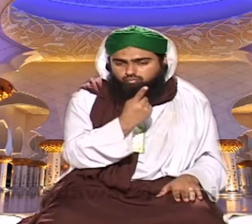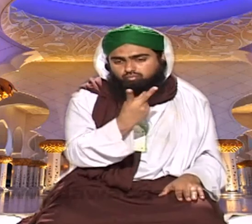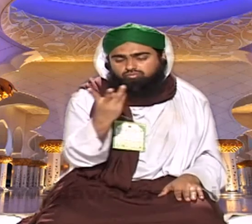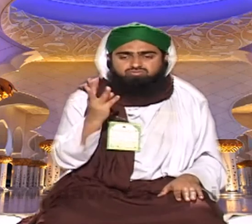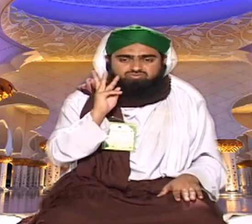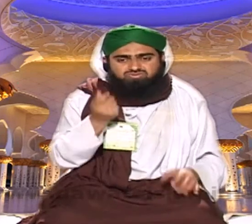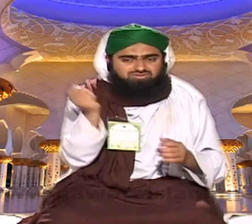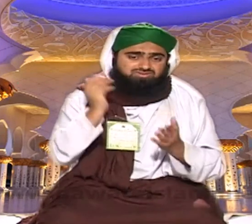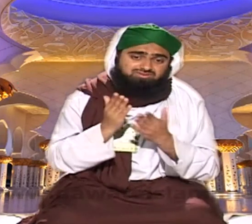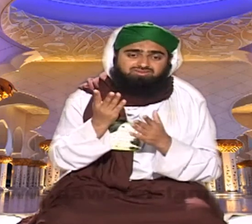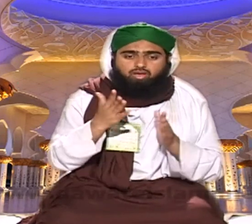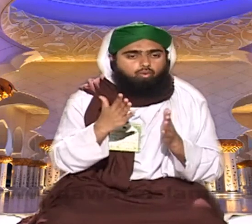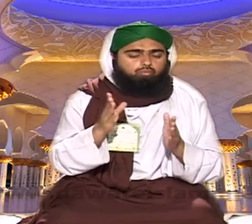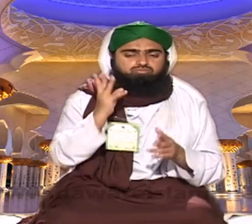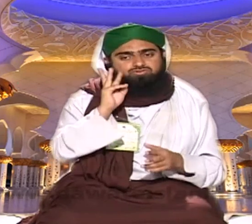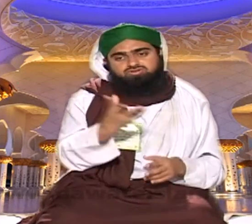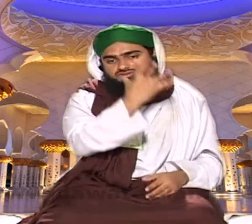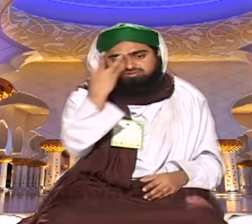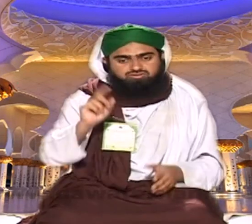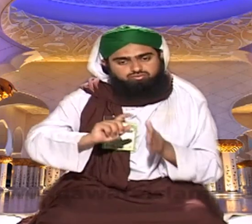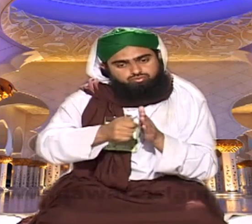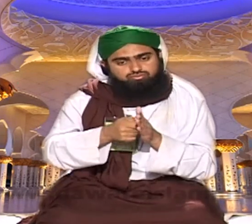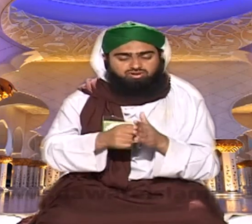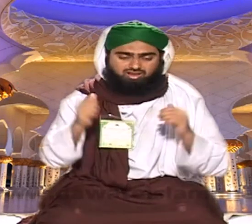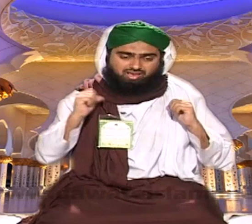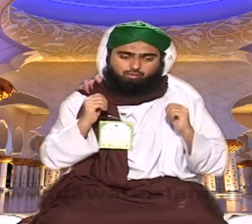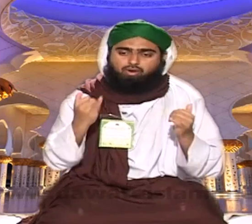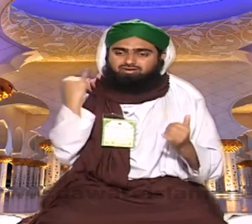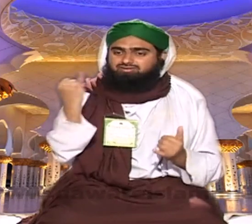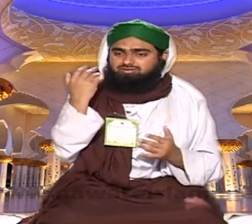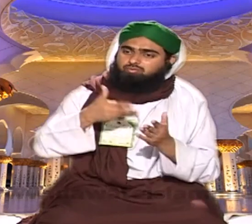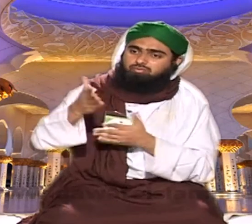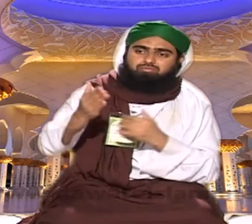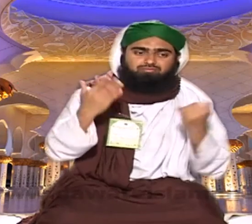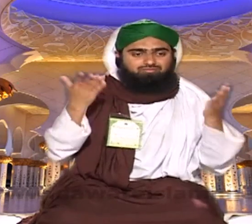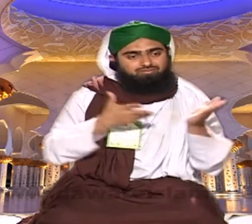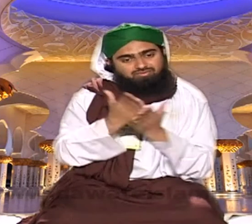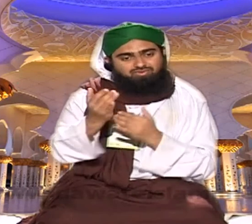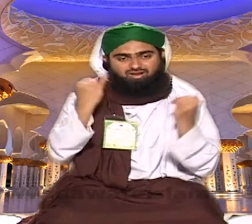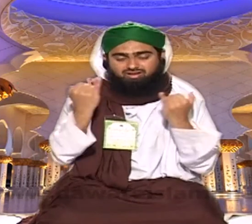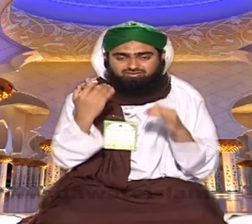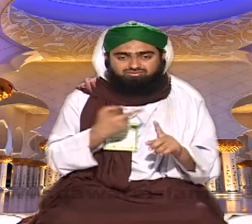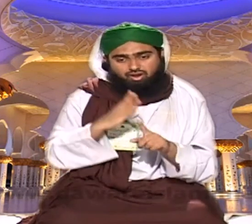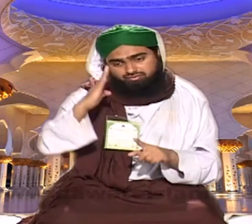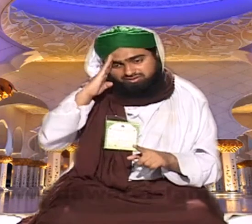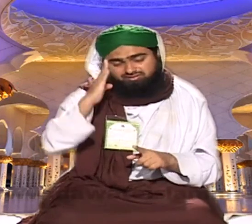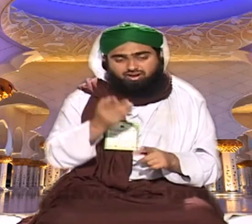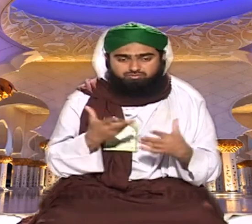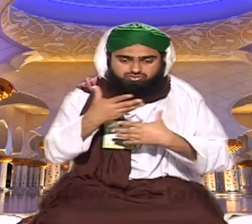لیکن عام طور پر یہ ہوتا ہے کہ تین دن کی چھٹیاں آئیں تو پکنک کا پروگرام وہ پروگرام ہی ہوتا ہے لیکن یاد رکھیں دعوت اسلامی کا پروگرام نہیں